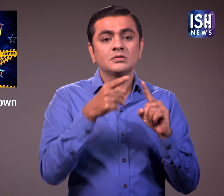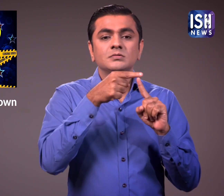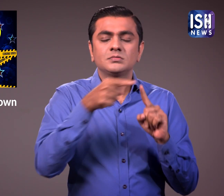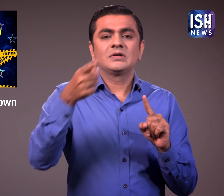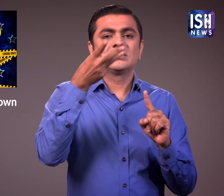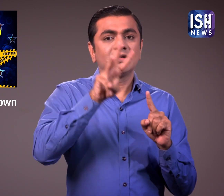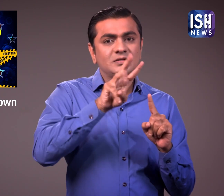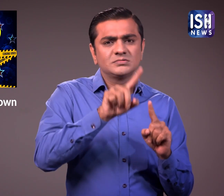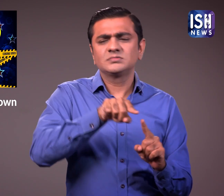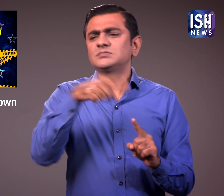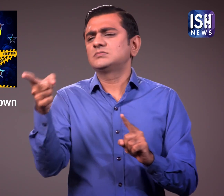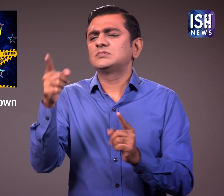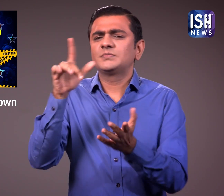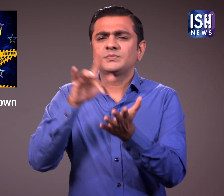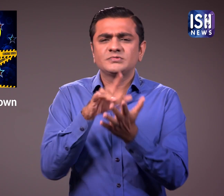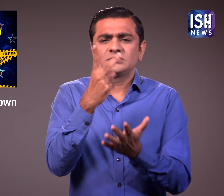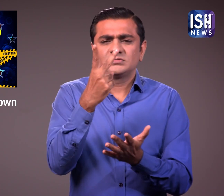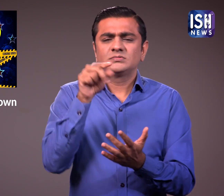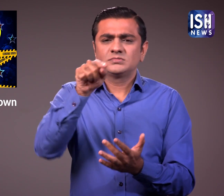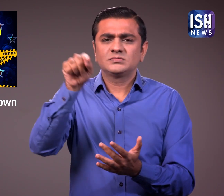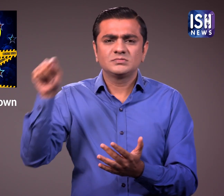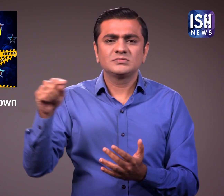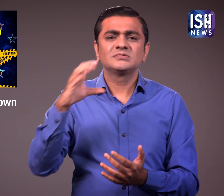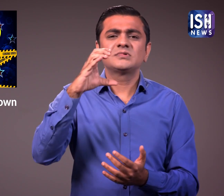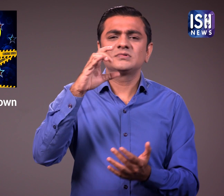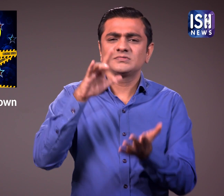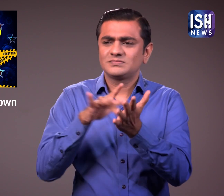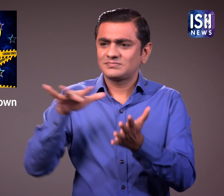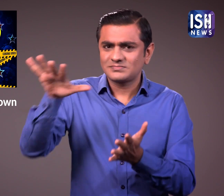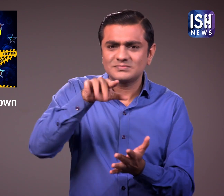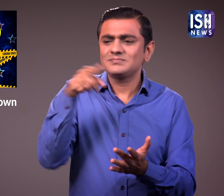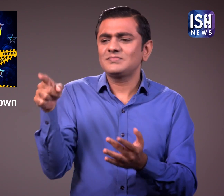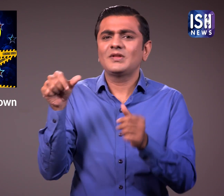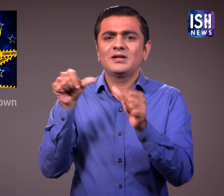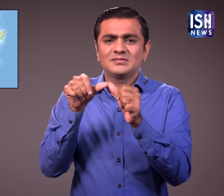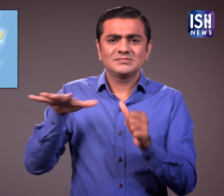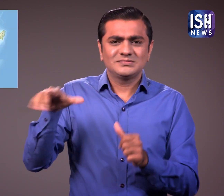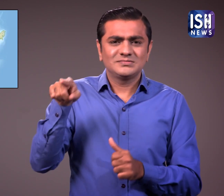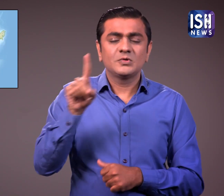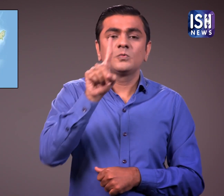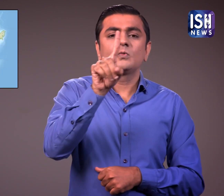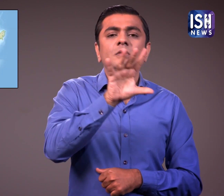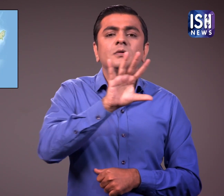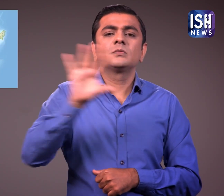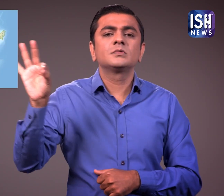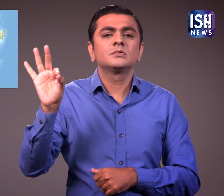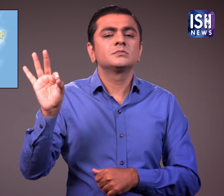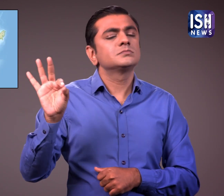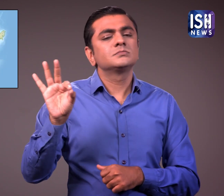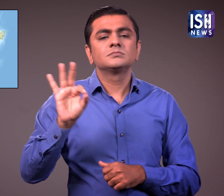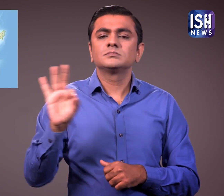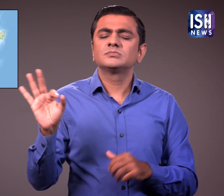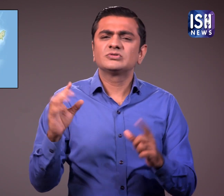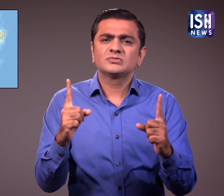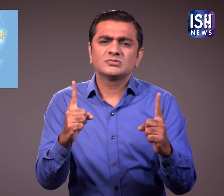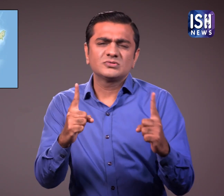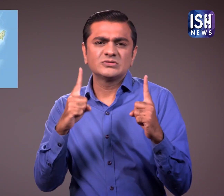रहेगा। ओक्लिंड और आसपास के कुरुमंडल इलाके में एक हफ़ते के लिए पाबंदियों लगाए गए